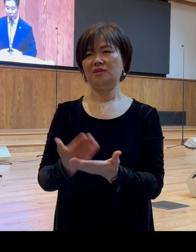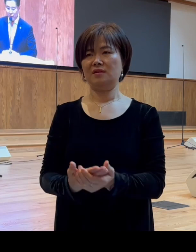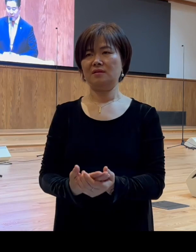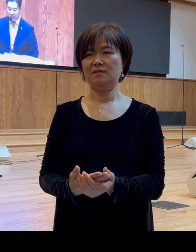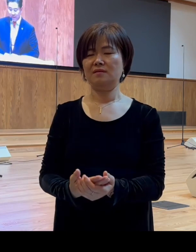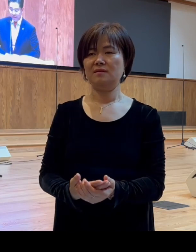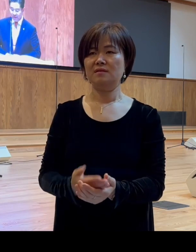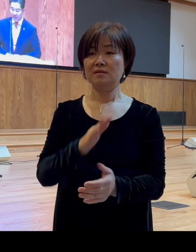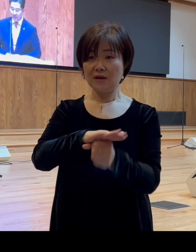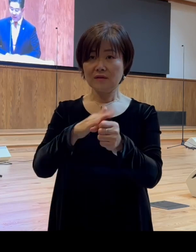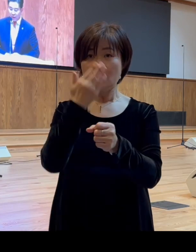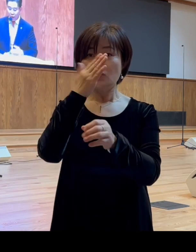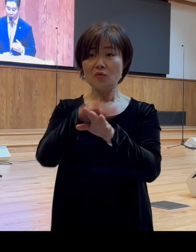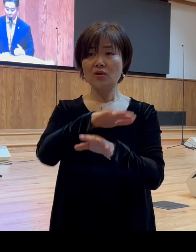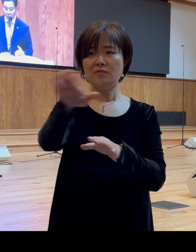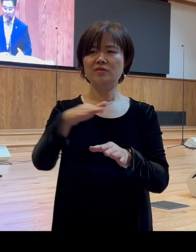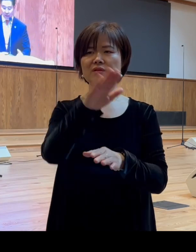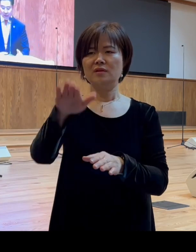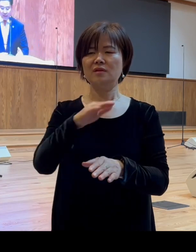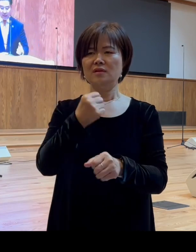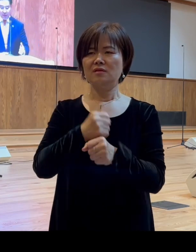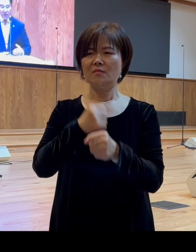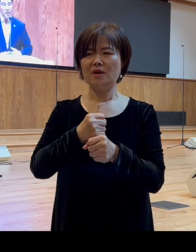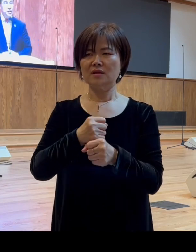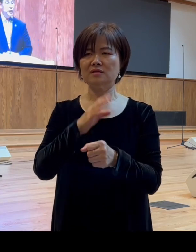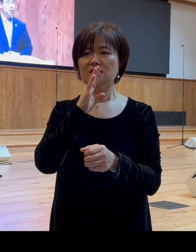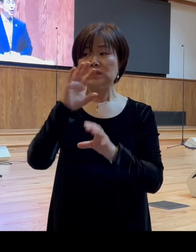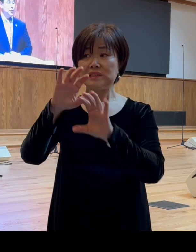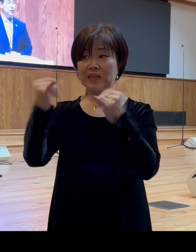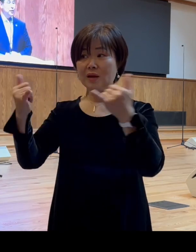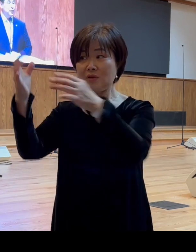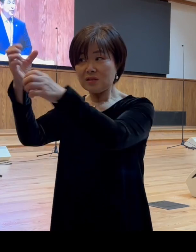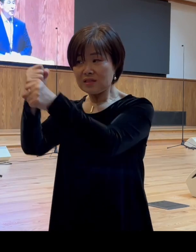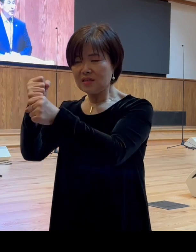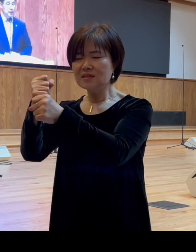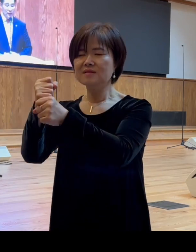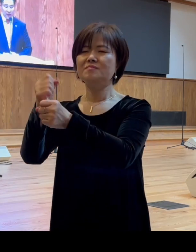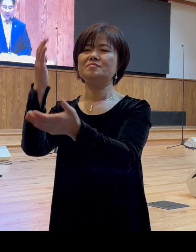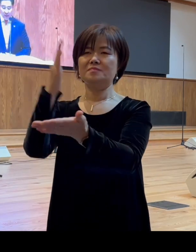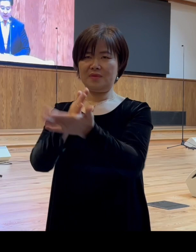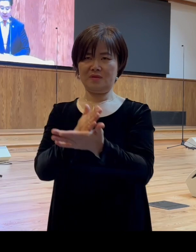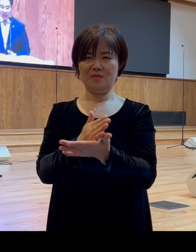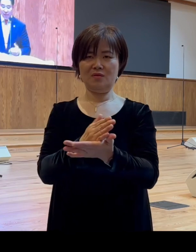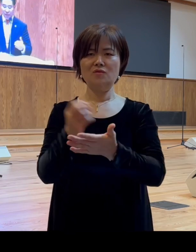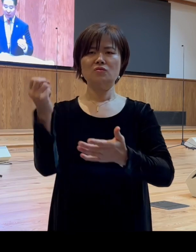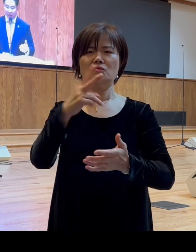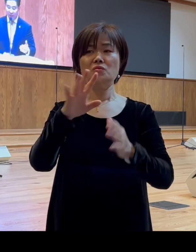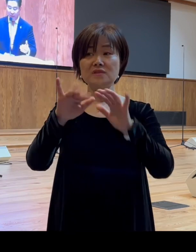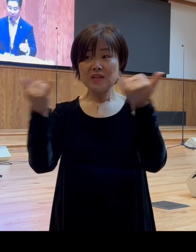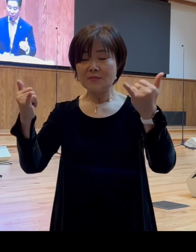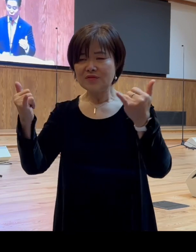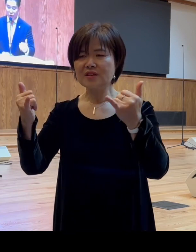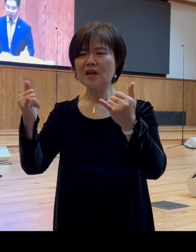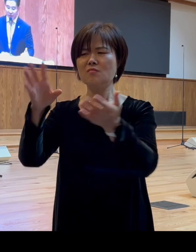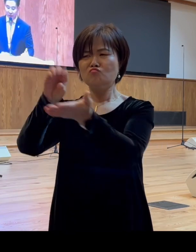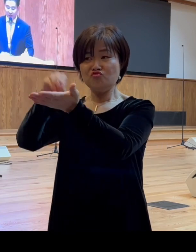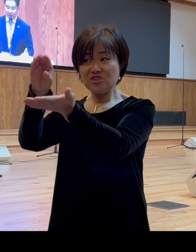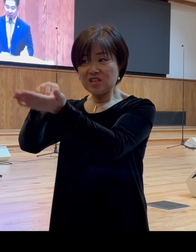경솔하게 사람을 의지하거나 사람들의 문제를 사람들의